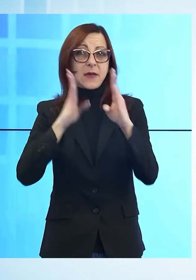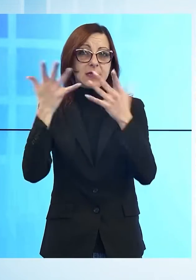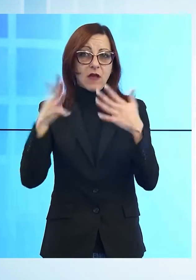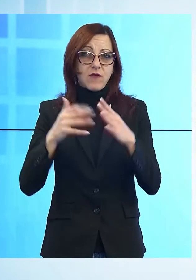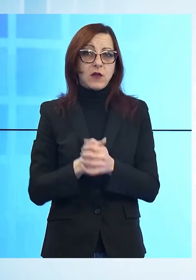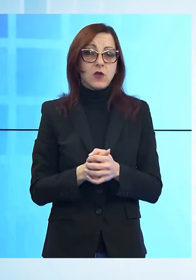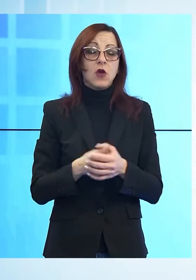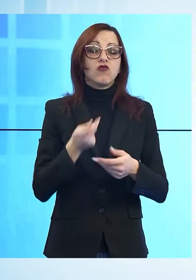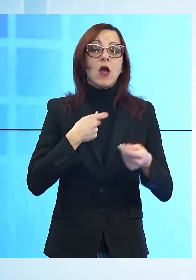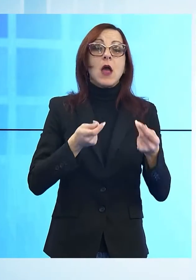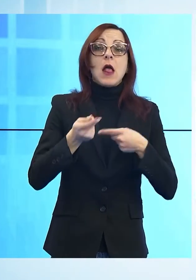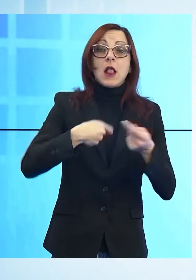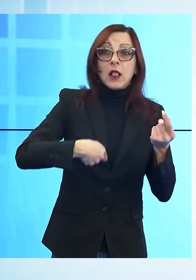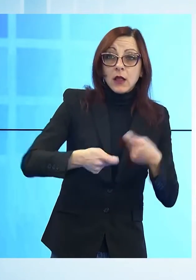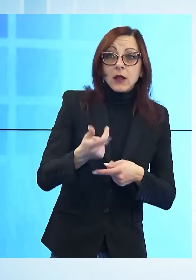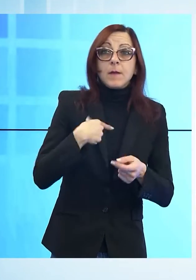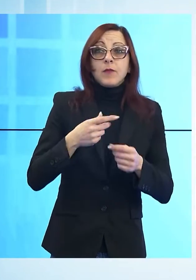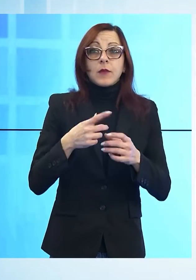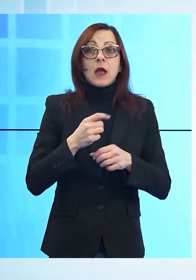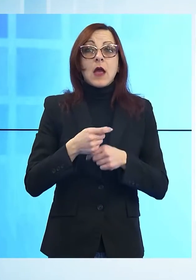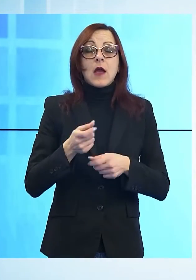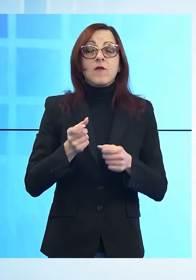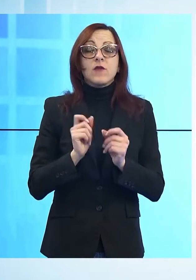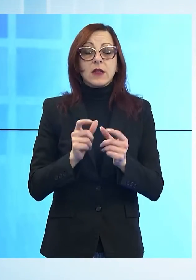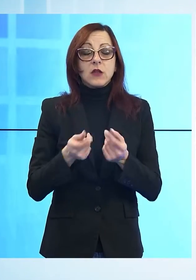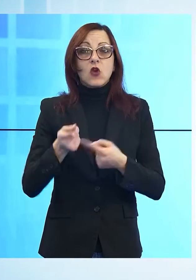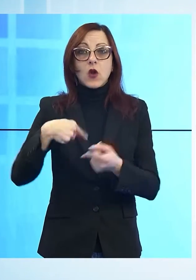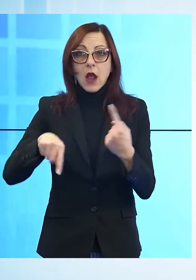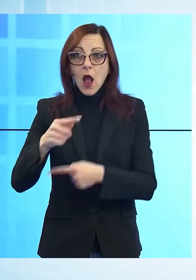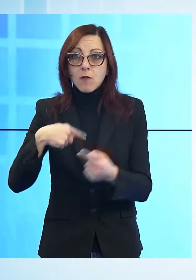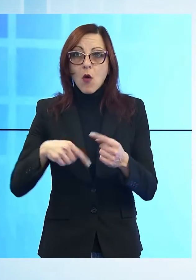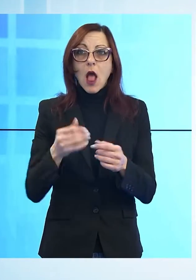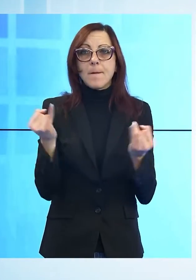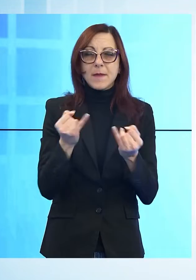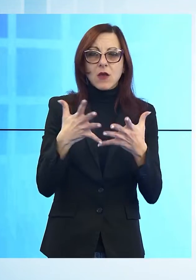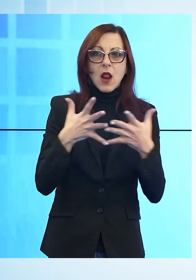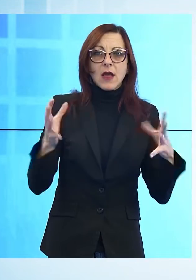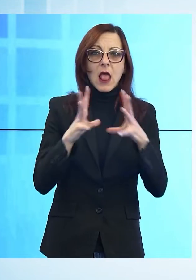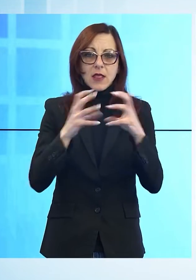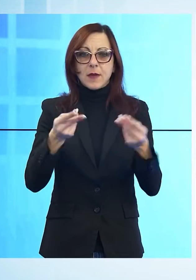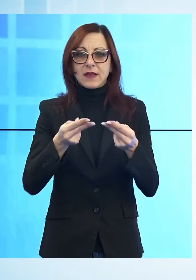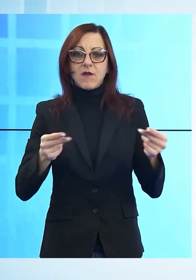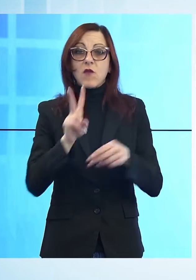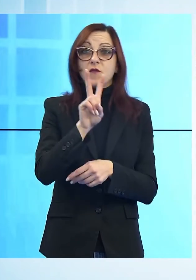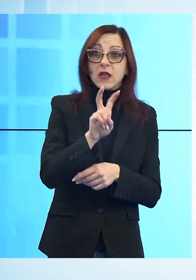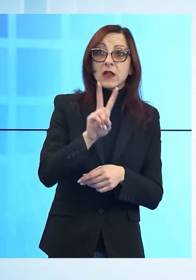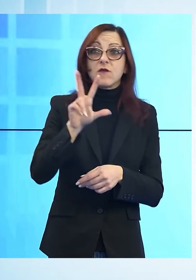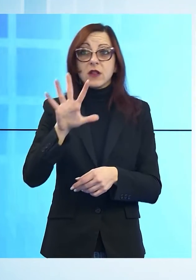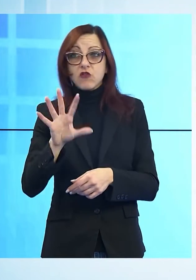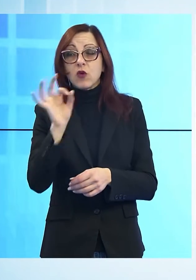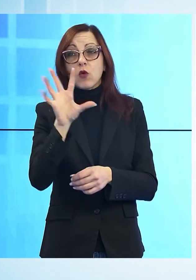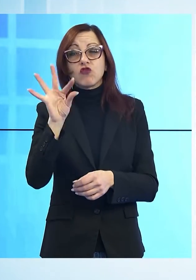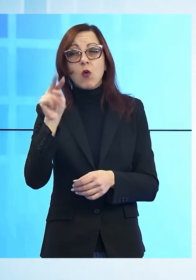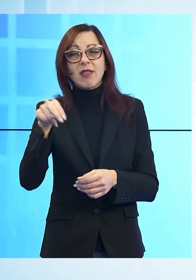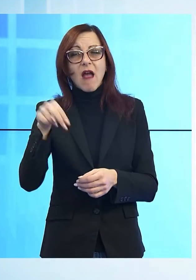ambulanti, stabilimenti balneari, ristoranti, librerie, piccole e medie imprese del territorio che hanno raggiunto i 20, 25 o 50 anni di attività,